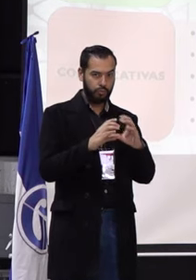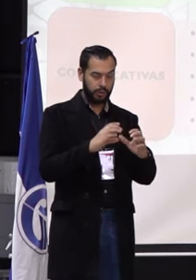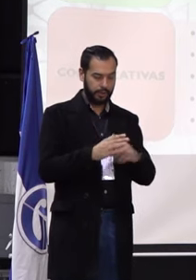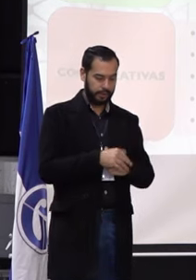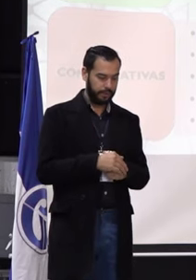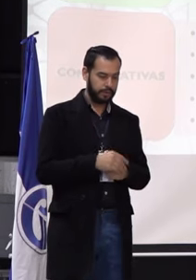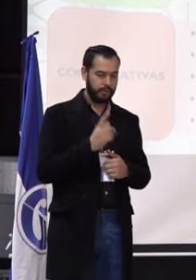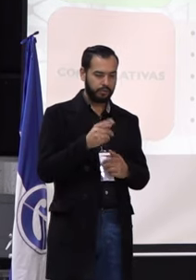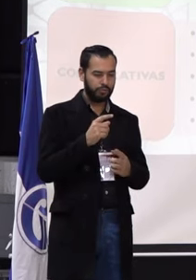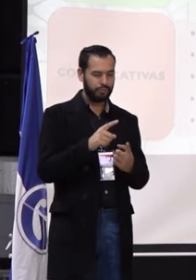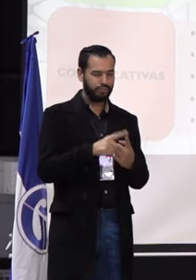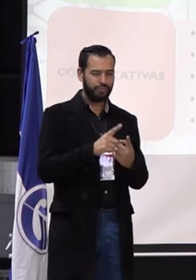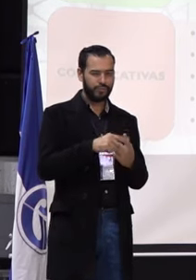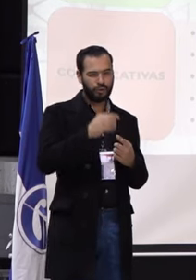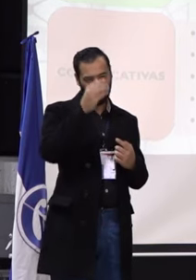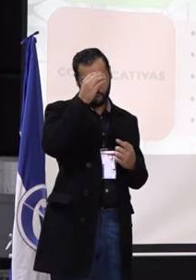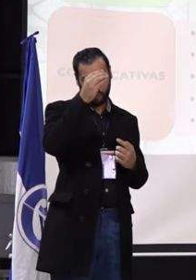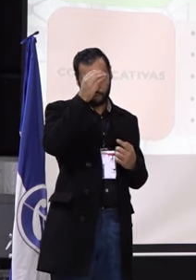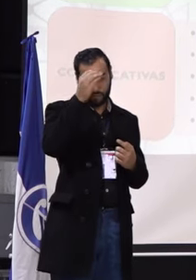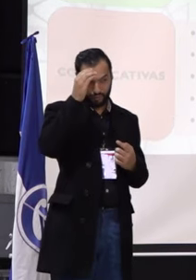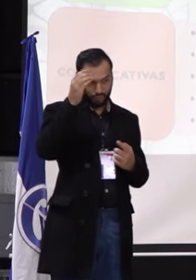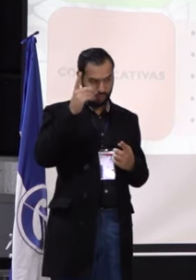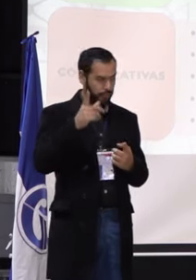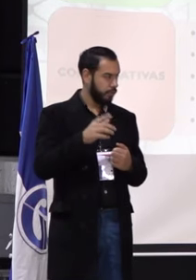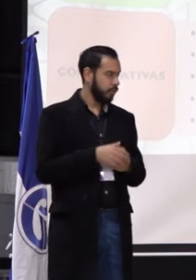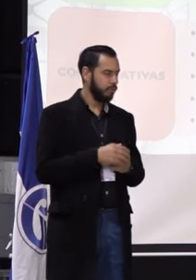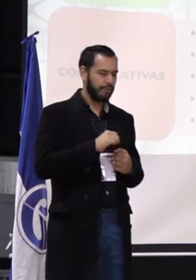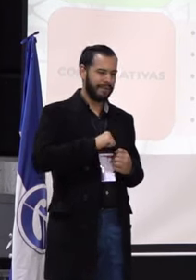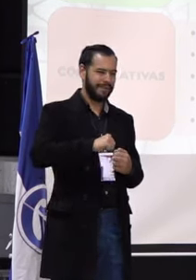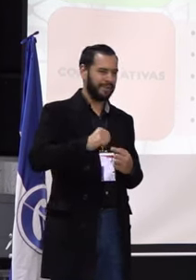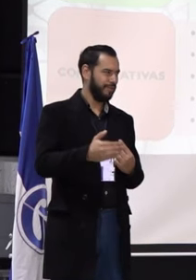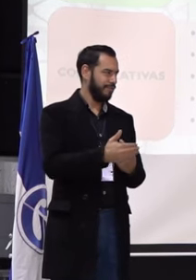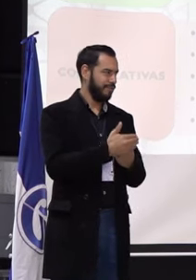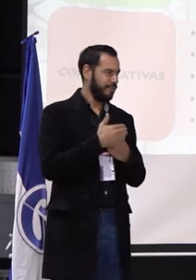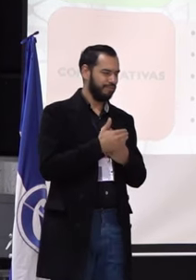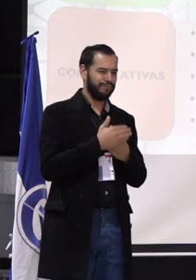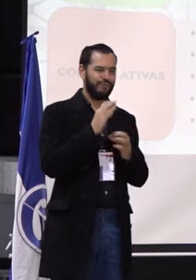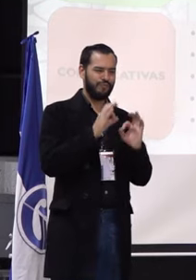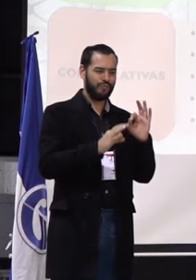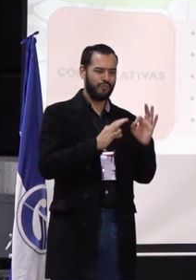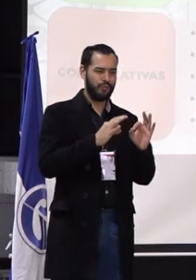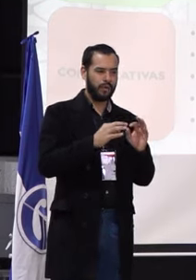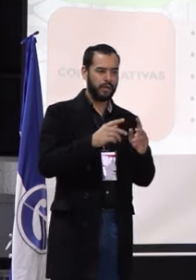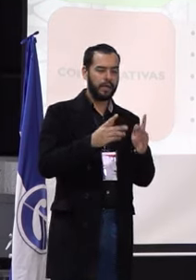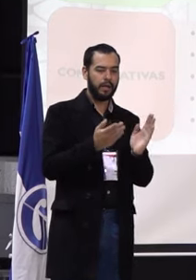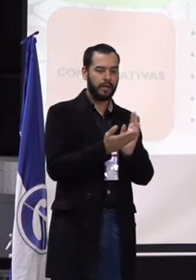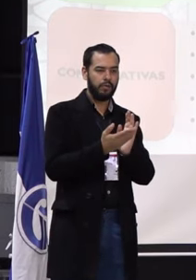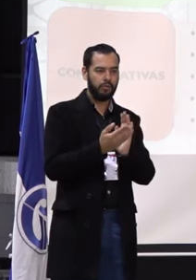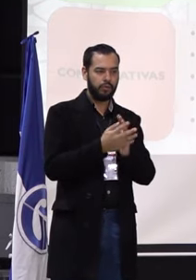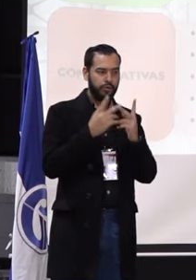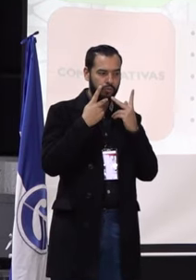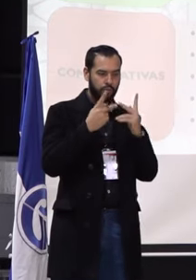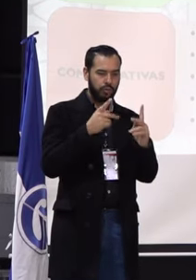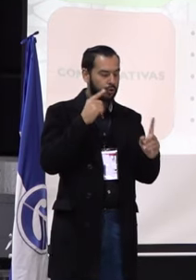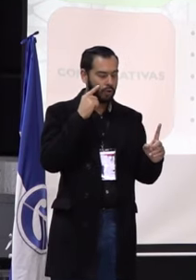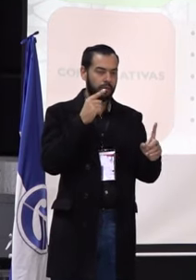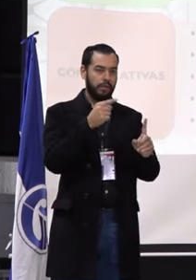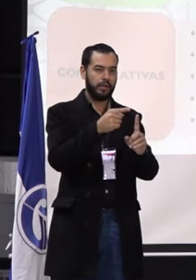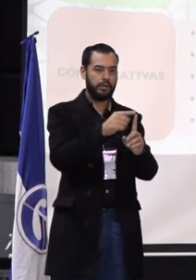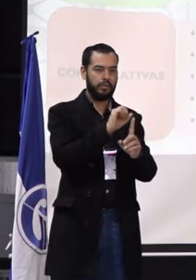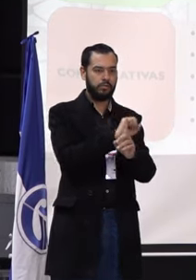conceptuales, pues reafirmamos la defensa de la educación pública y de su fin social,